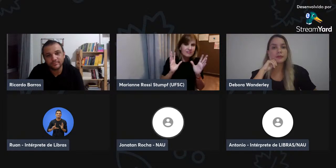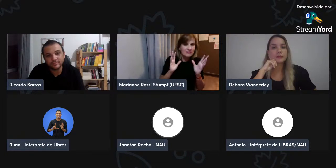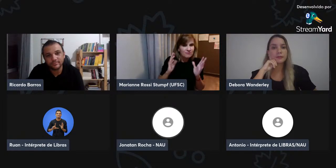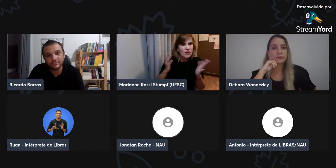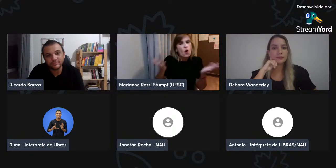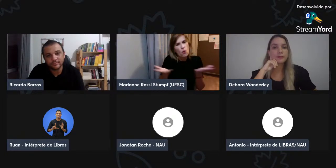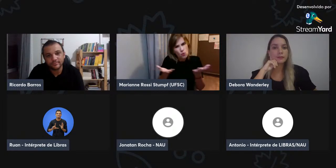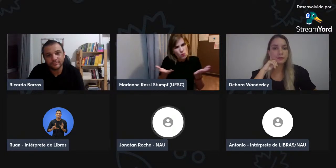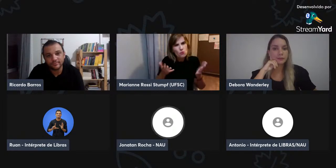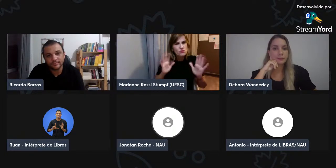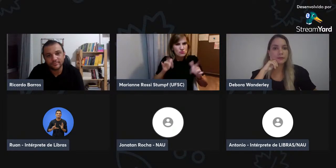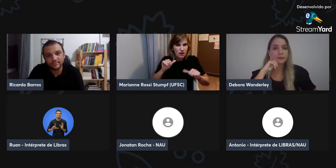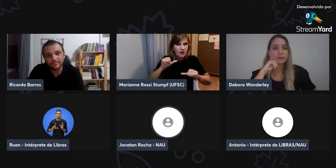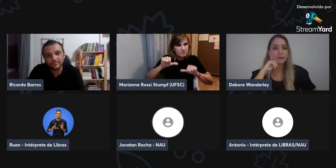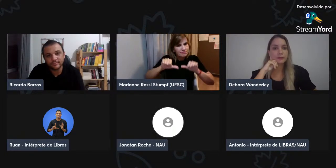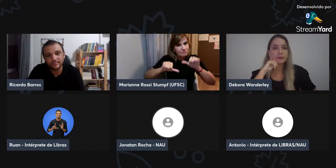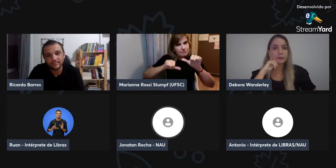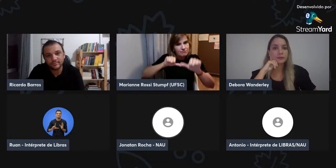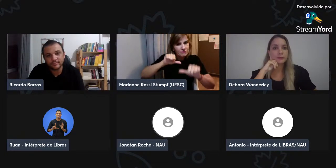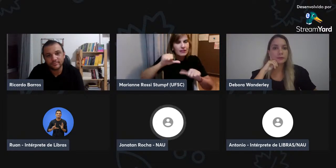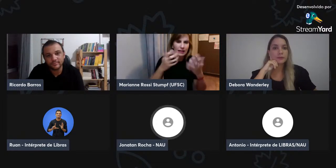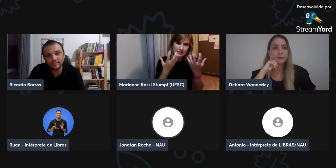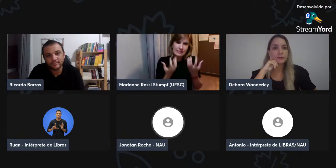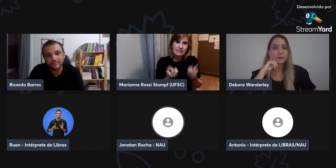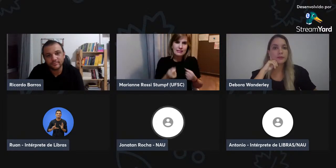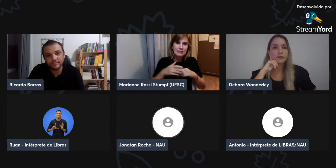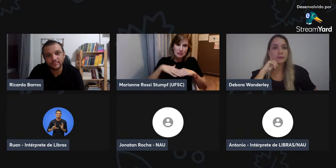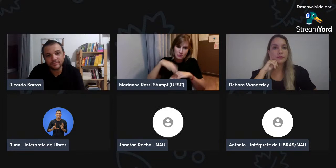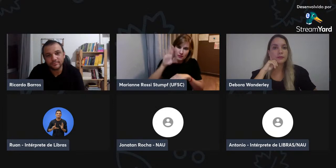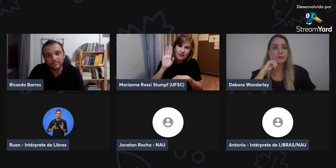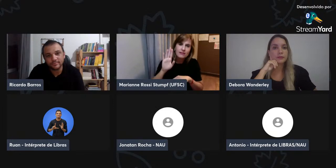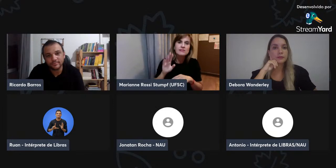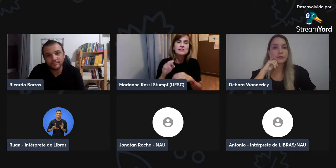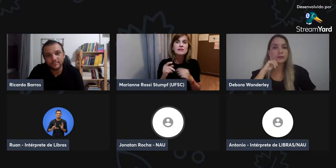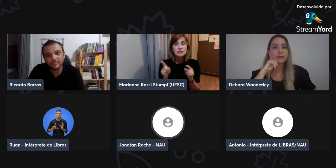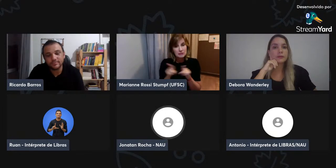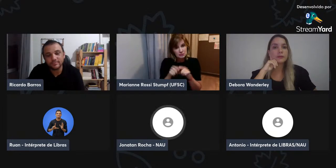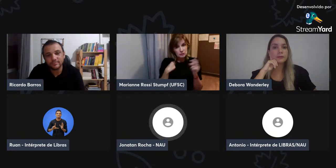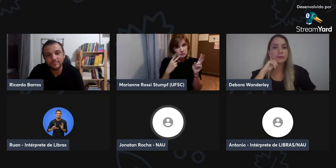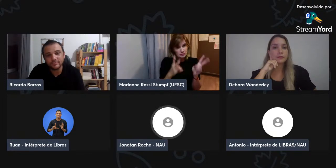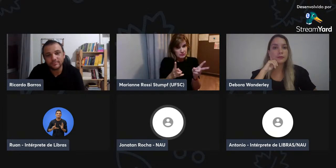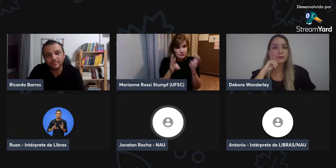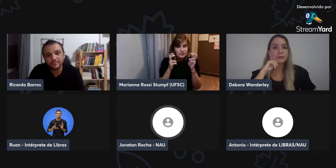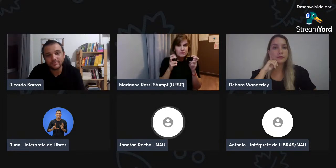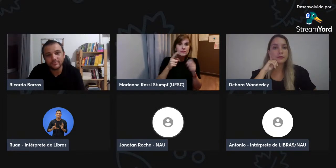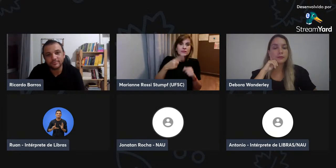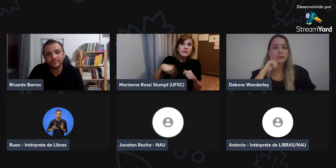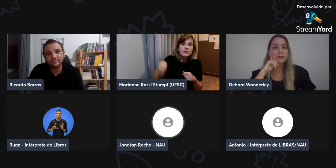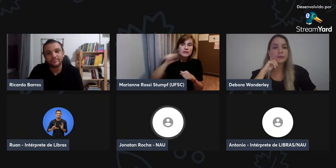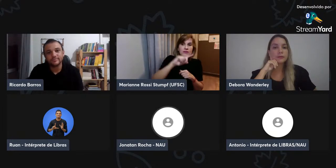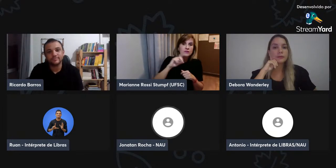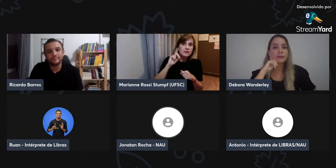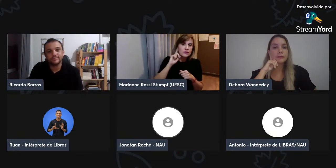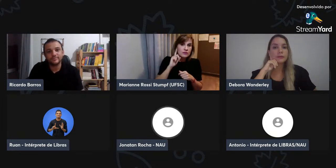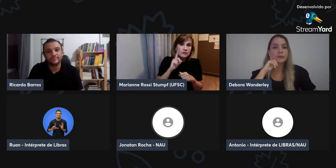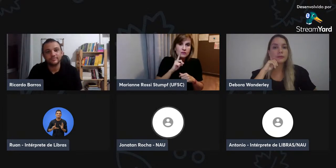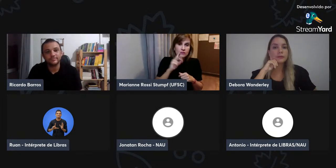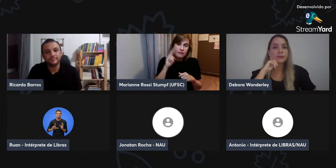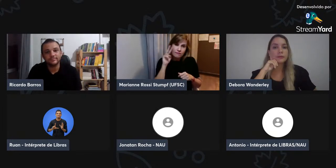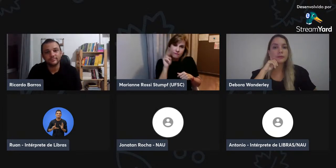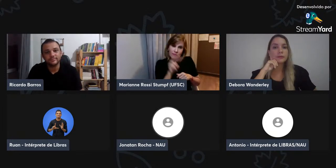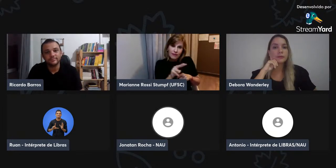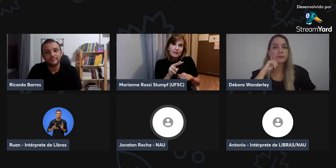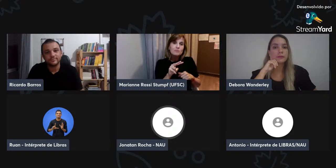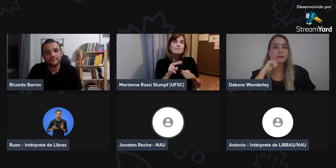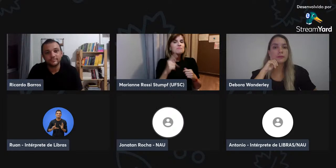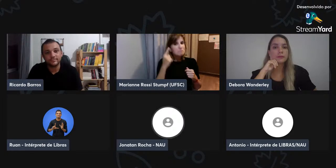o sistema de sinais, às vezes fica um pouco assustado, mas a aceitação tem mudado, tem progredido nesse sentido,